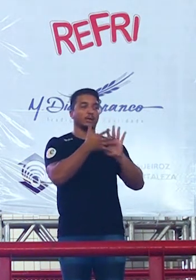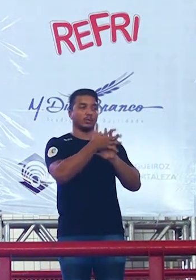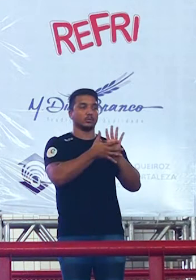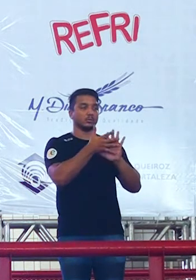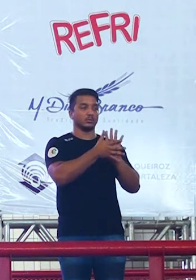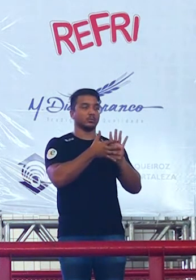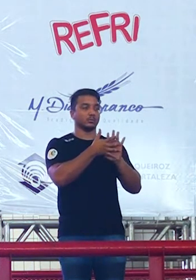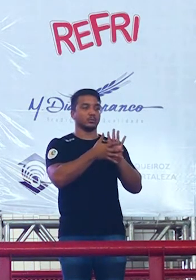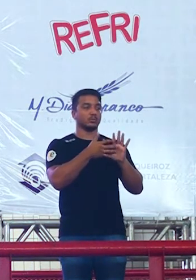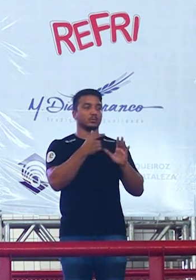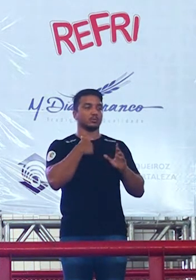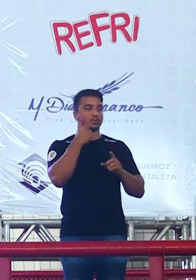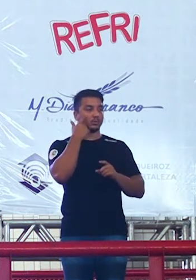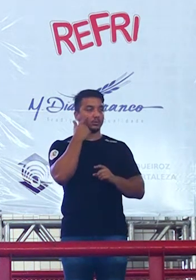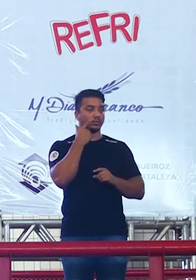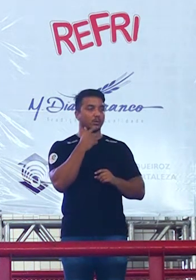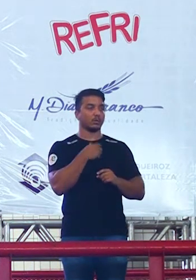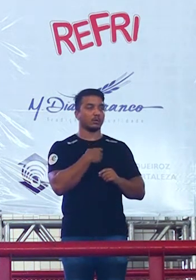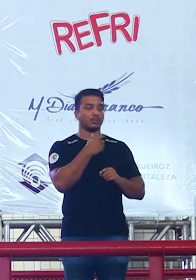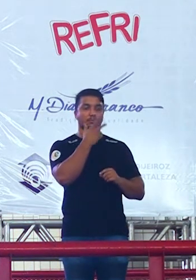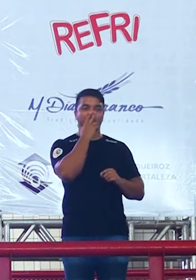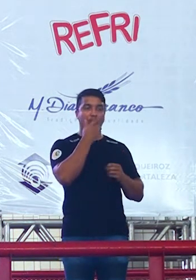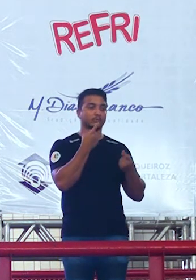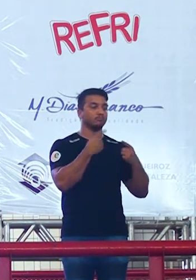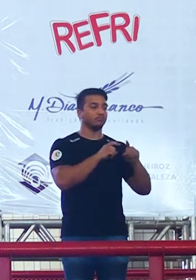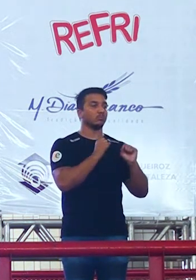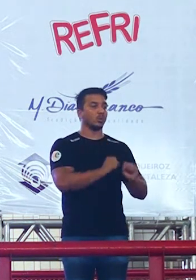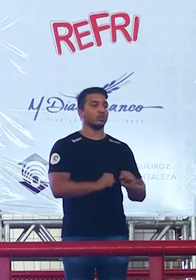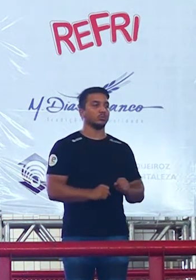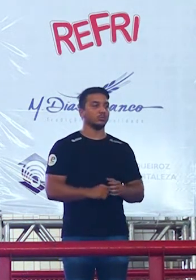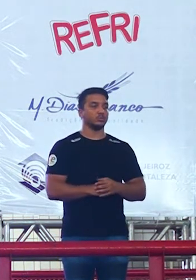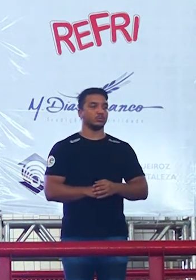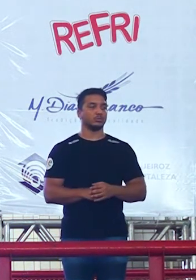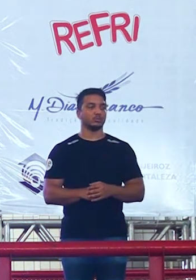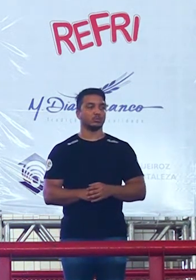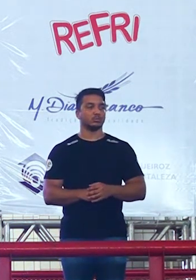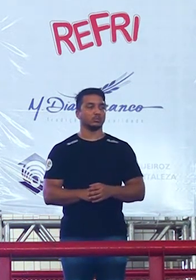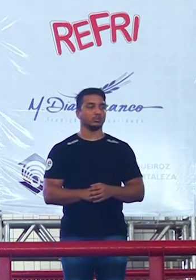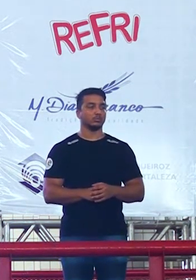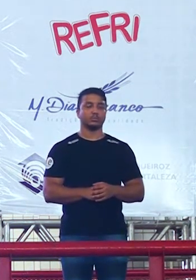detonar para cima dela olha o espelho de vocês tá